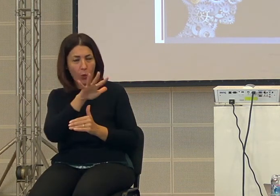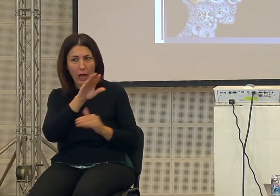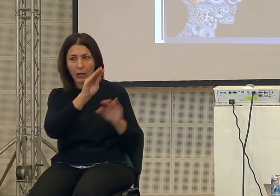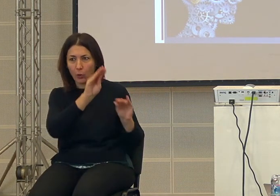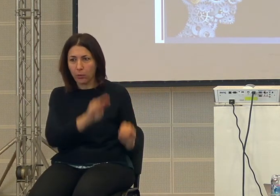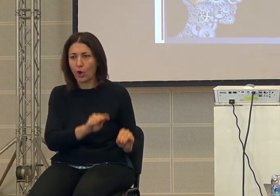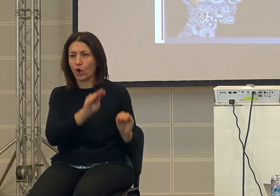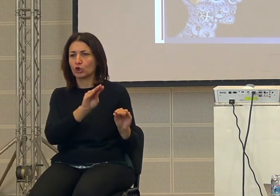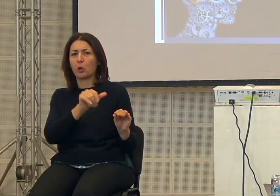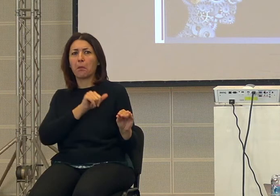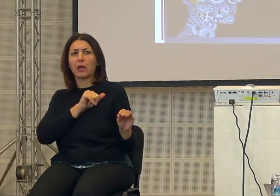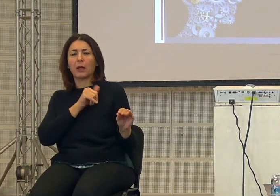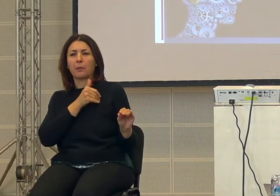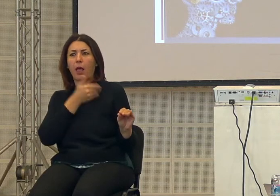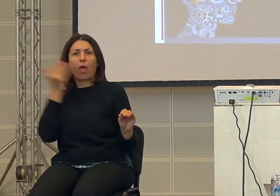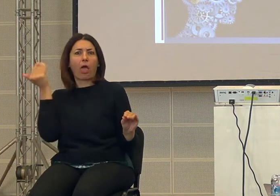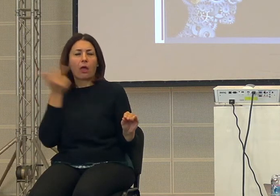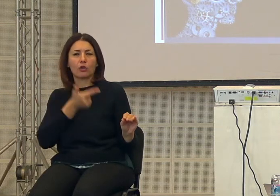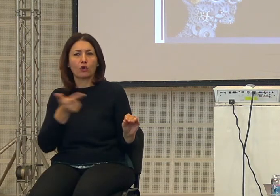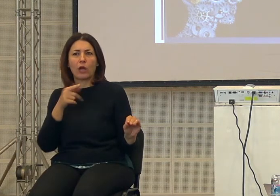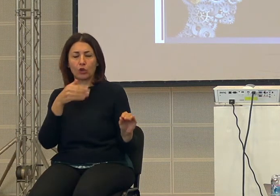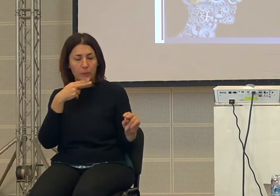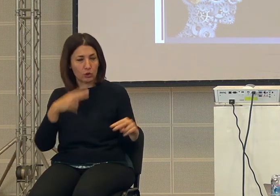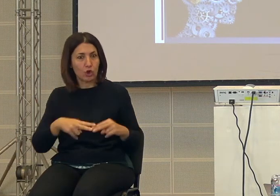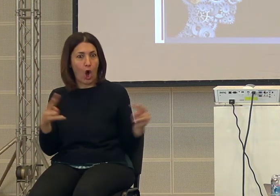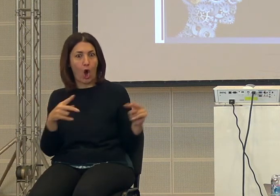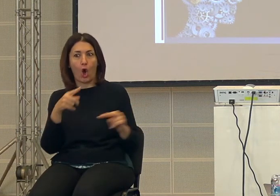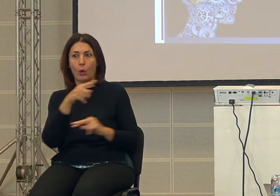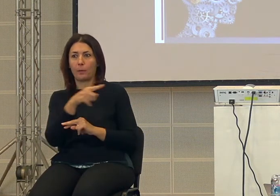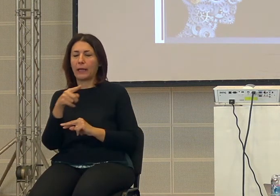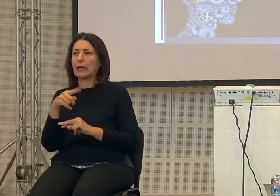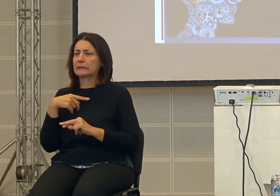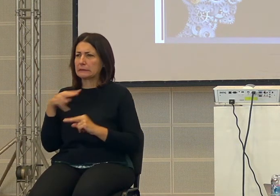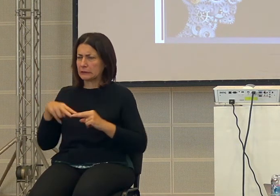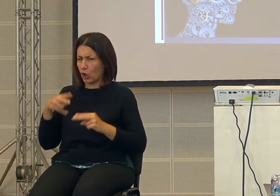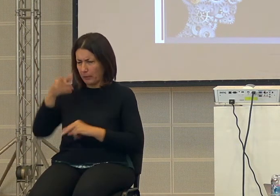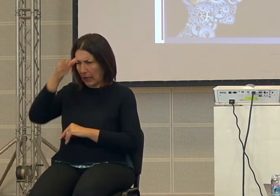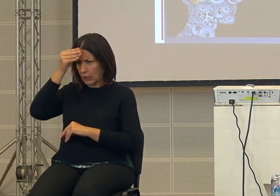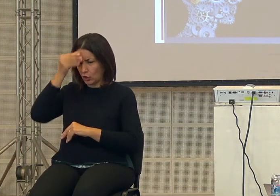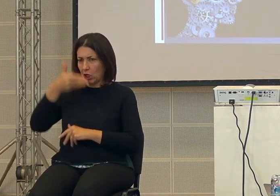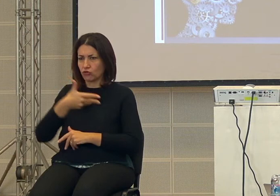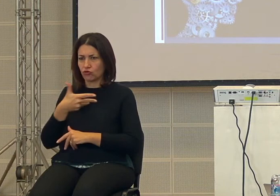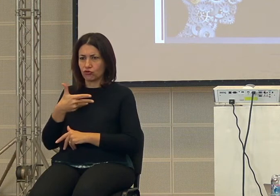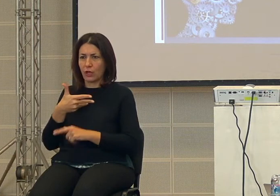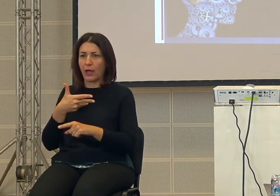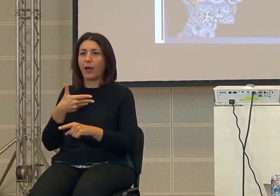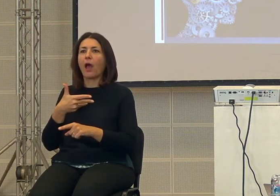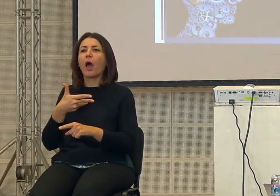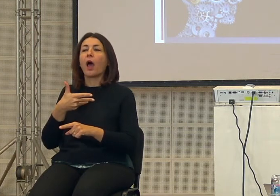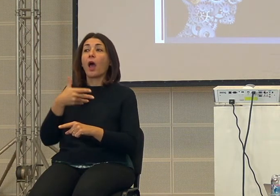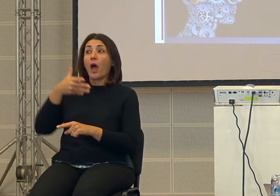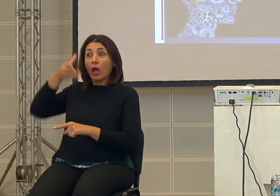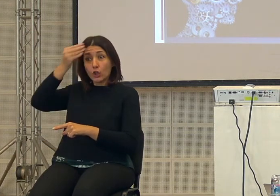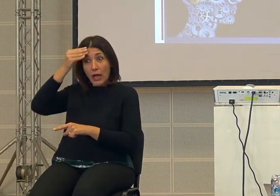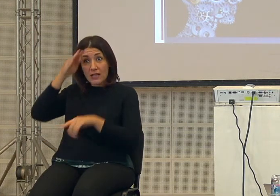si credeva di conoscere in realtà non si conosce una volta che si scopre l'ignoranza cosa succede? che si può conoscere